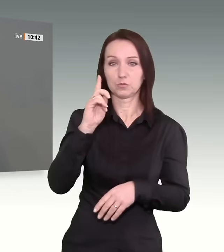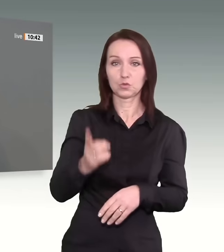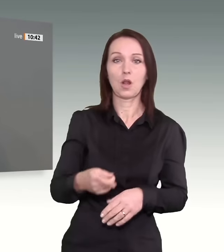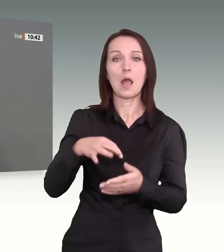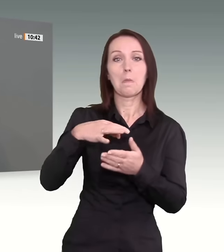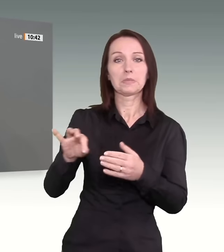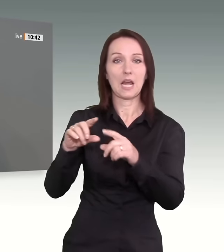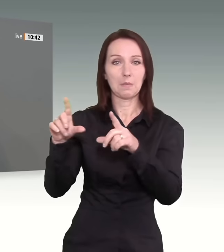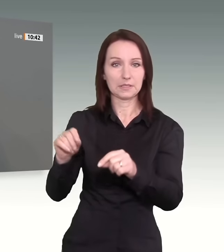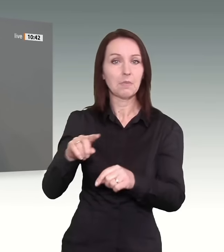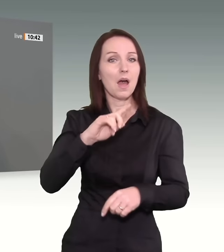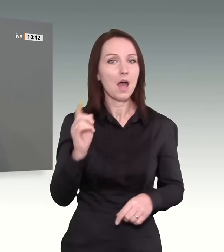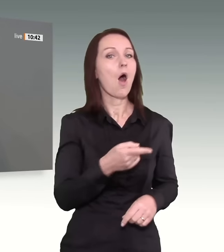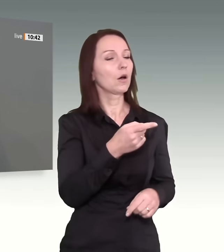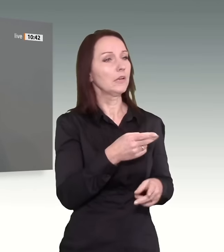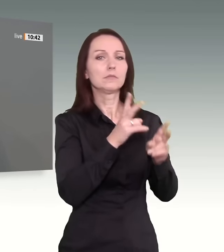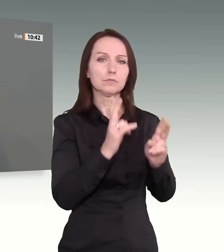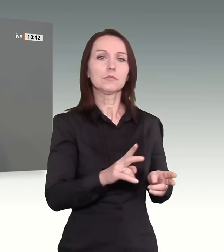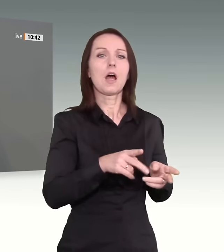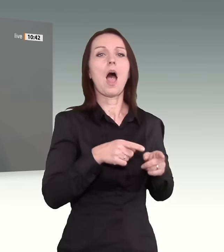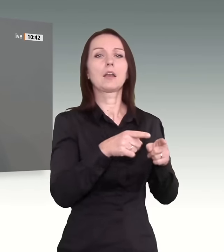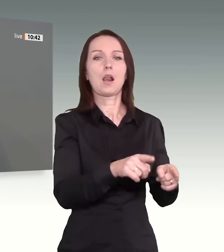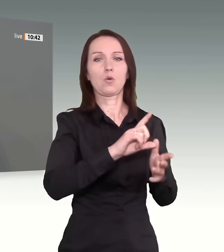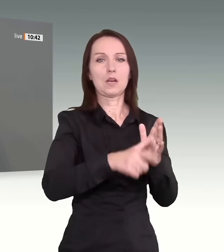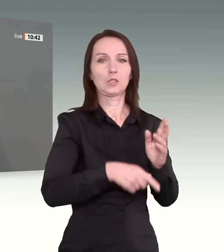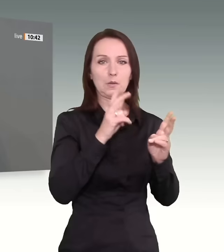Analogleistungsberechtigte ausgeweitet werden.